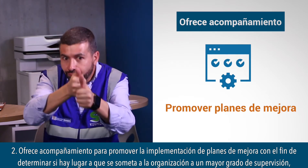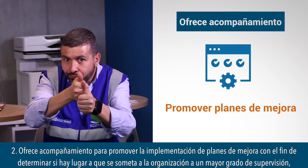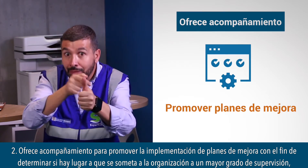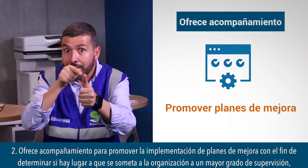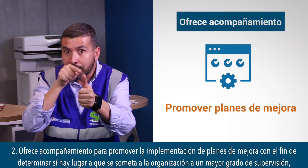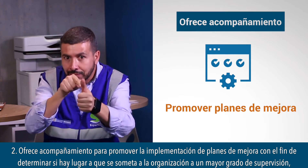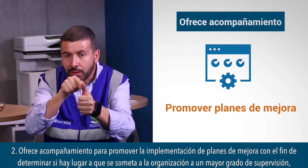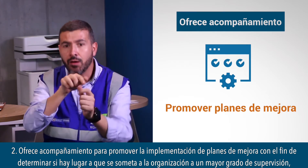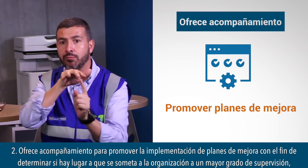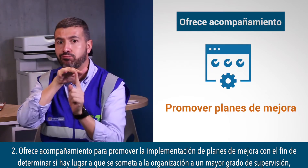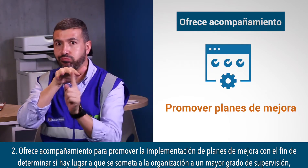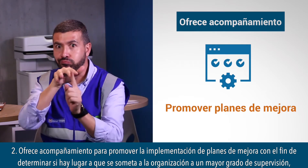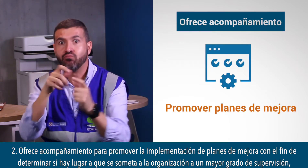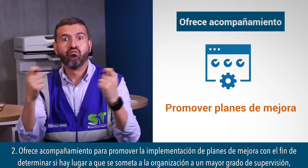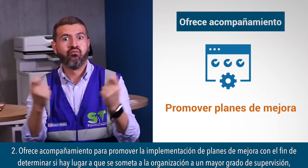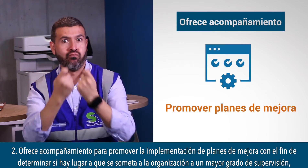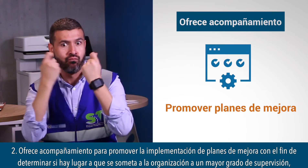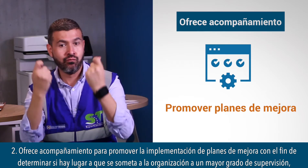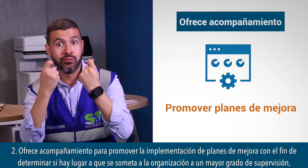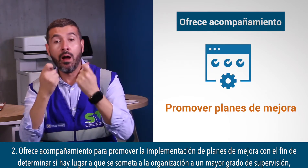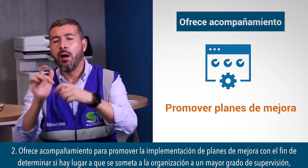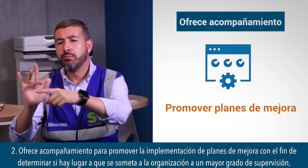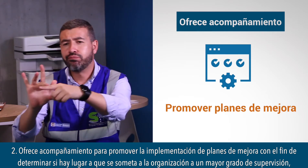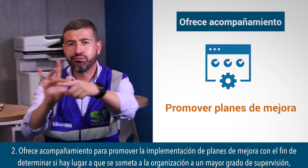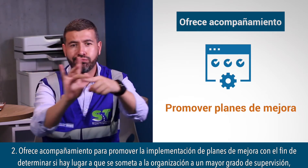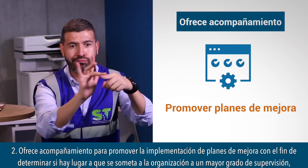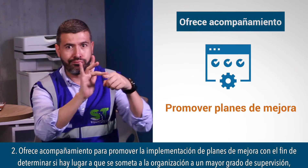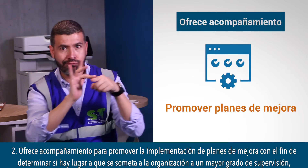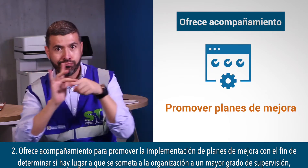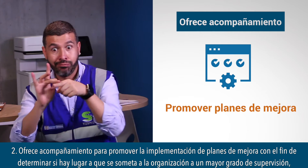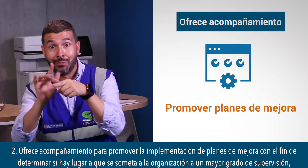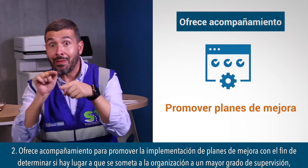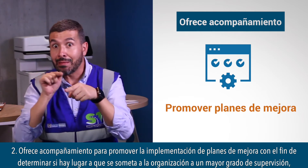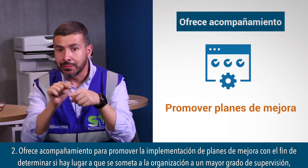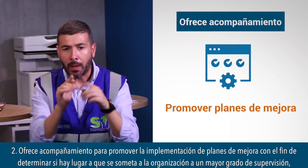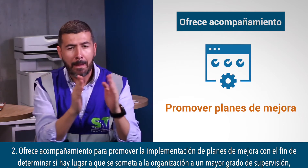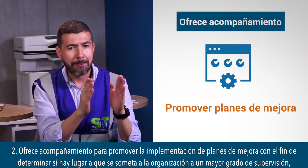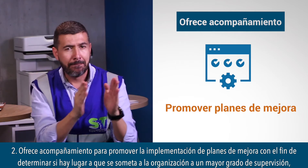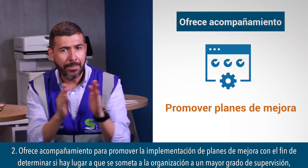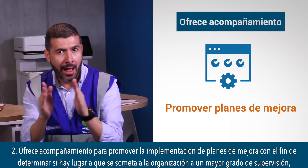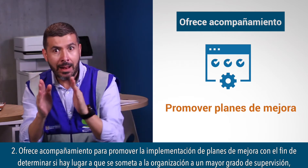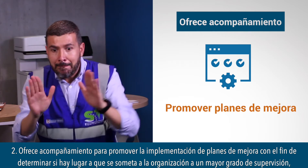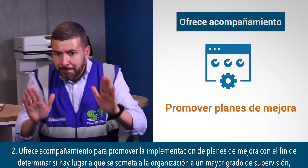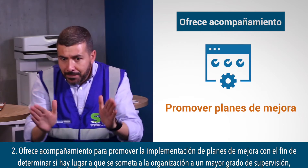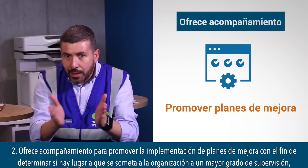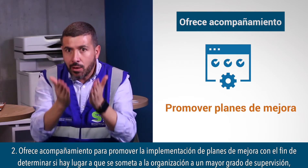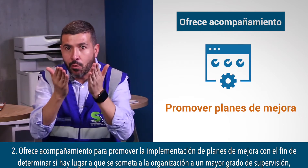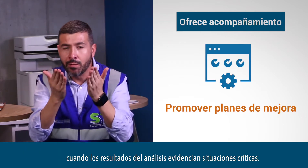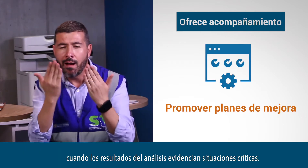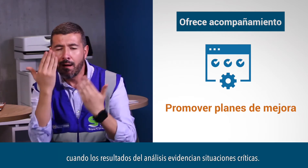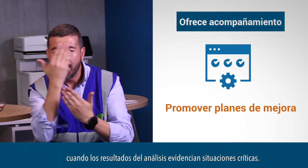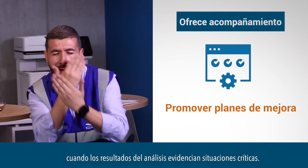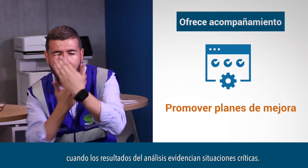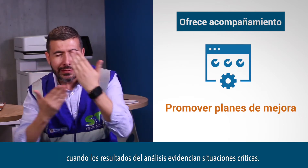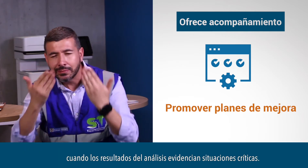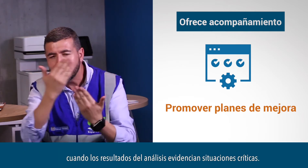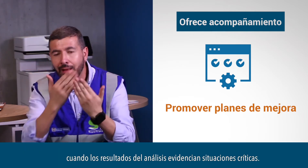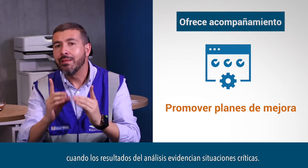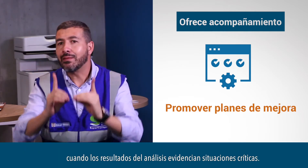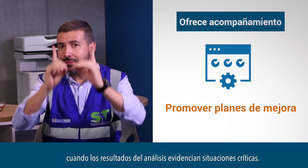lugar a que se someta a la organización a un mayor grado de supervisión cuando los resultados del análisis